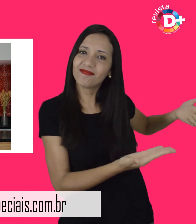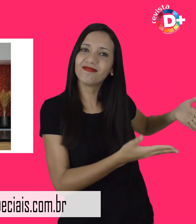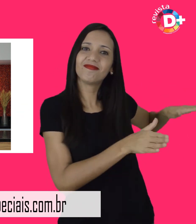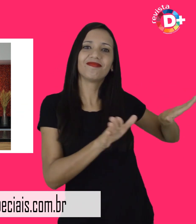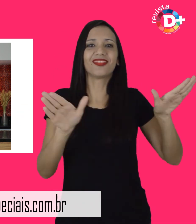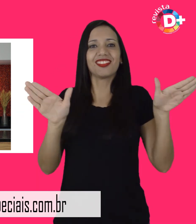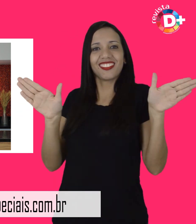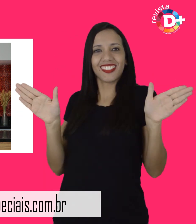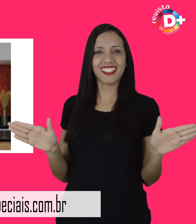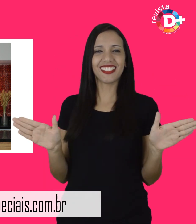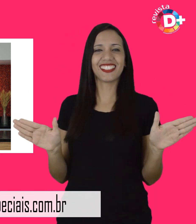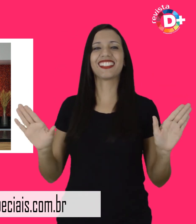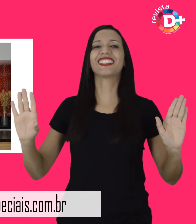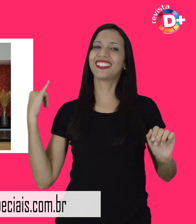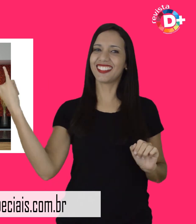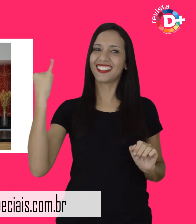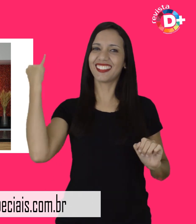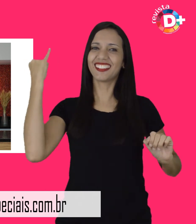comemorar o avanço da inclusão